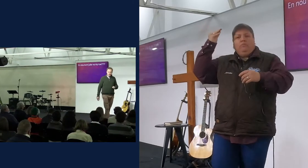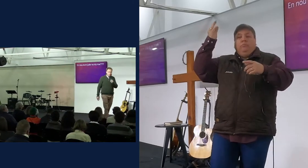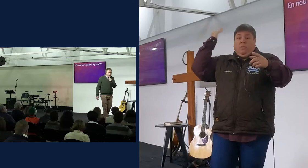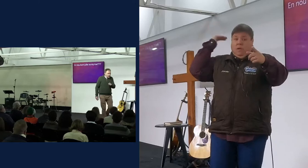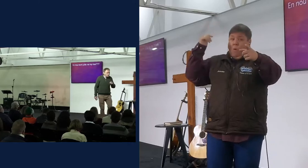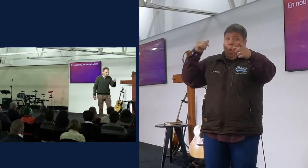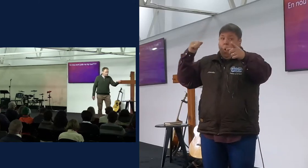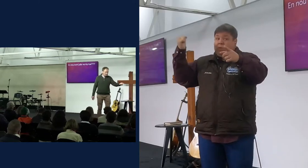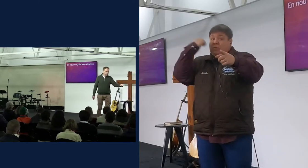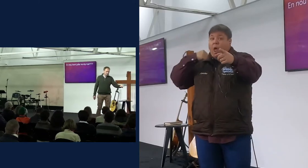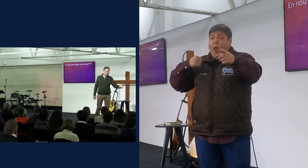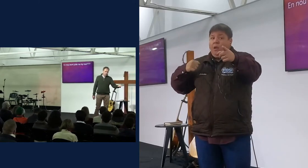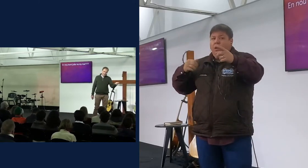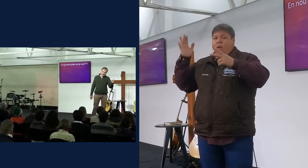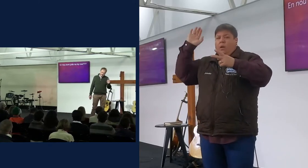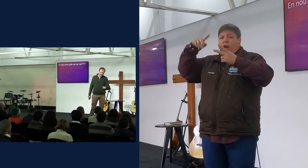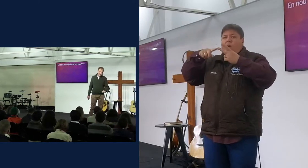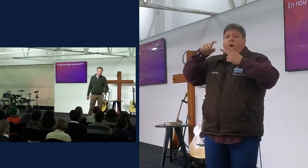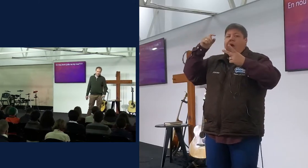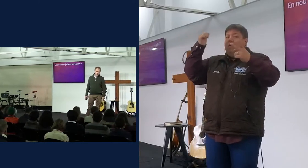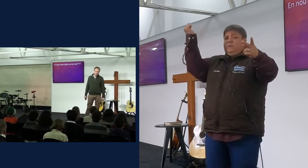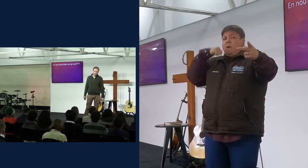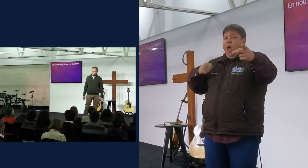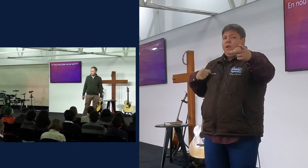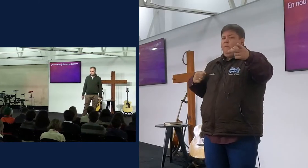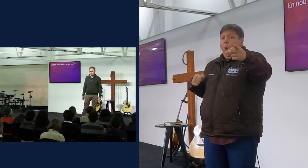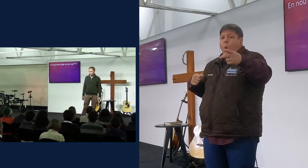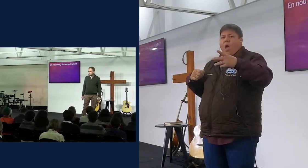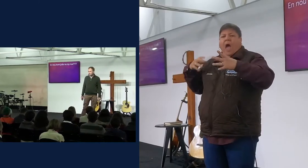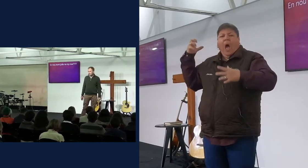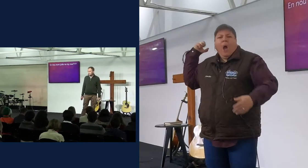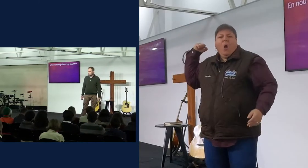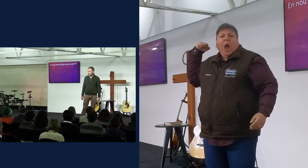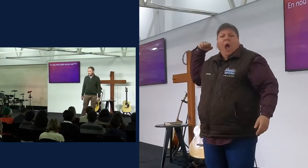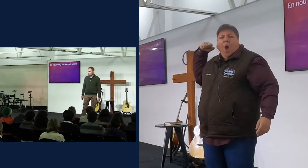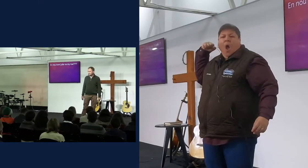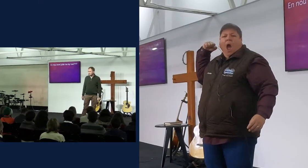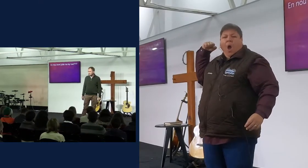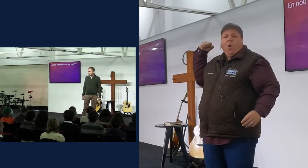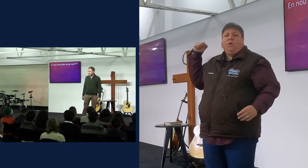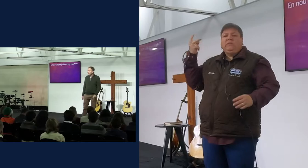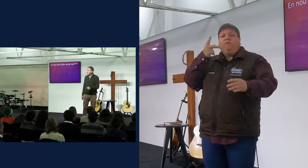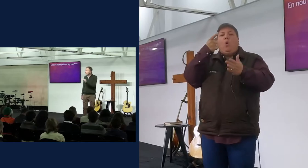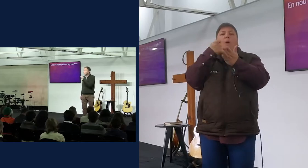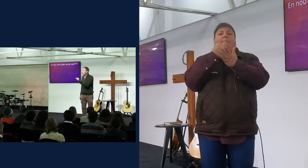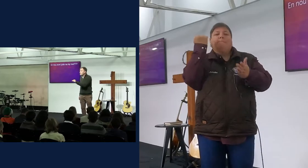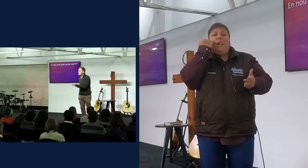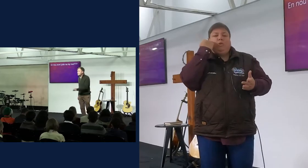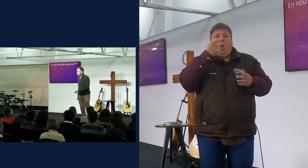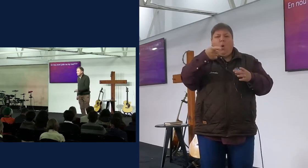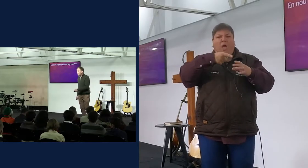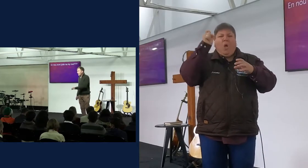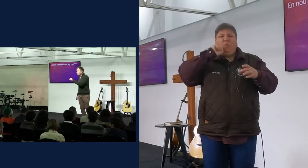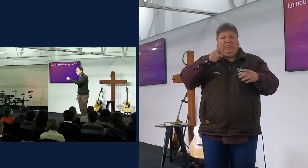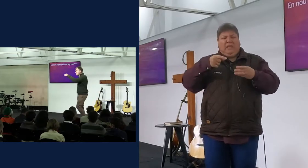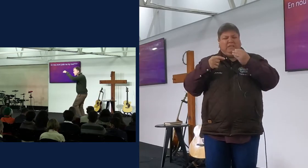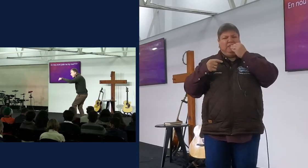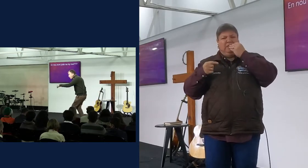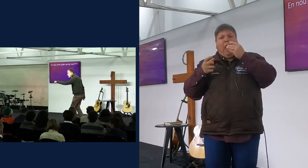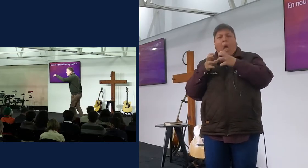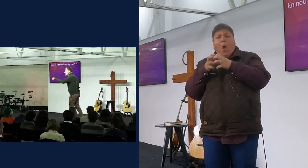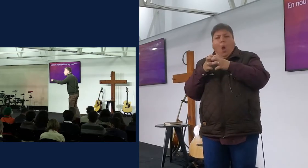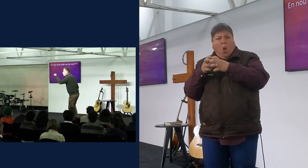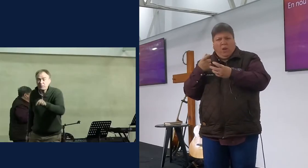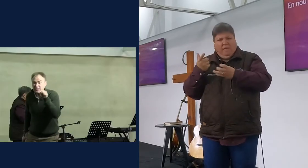weet, een goeie ou koeie word bultong, een slechte ou koeie, nee hou ons terug en ek weet, baie van ons sit hier en jy sit